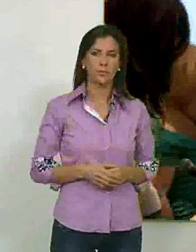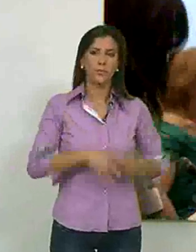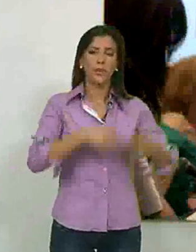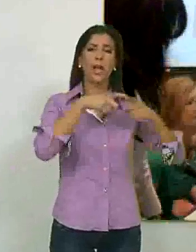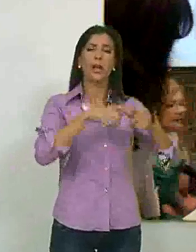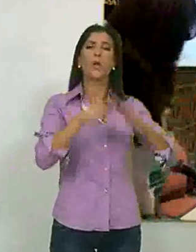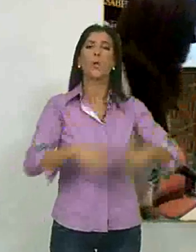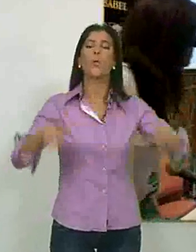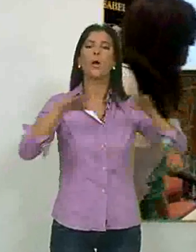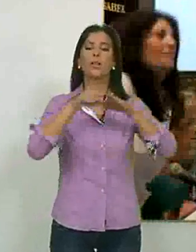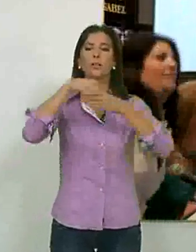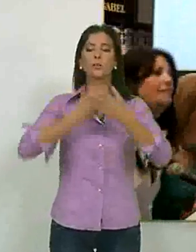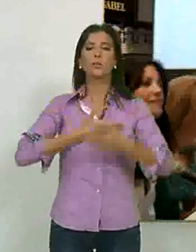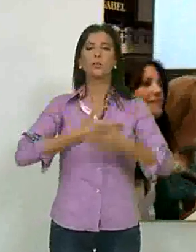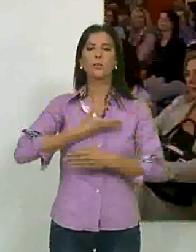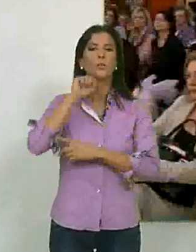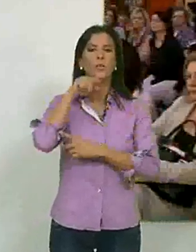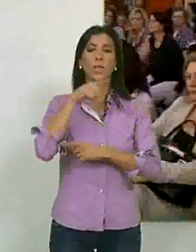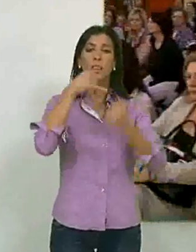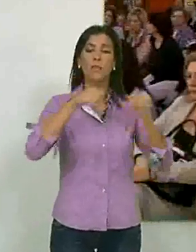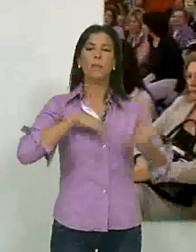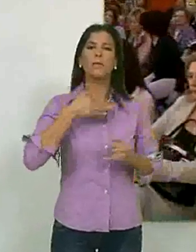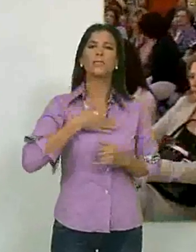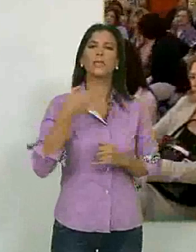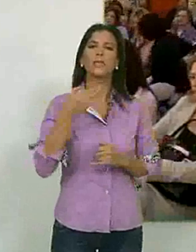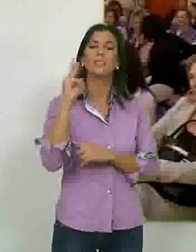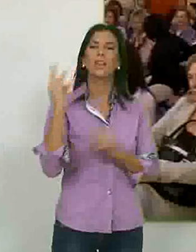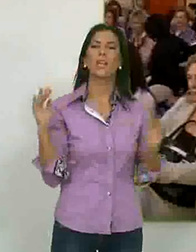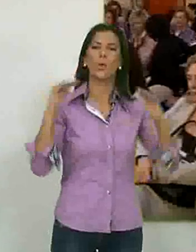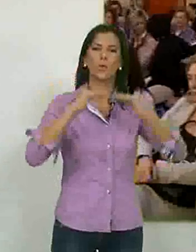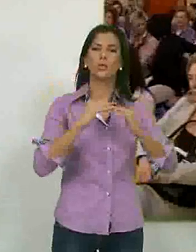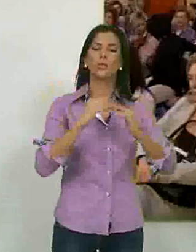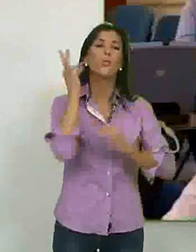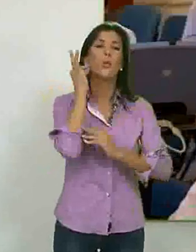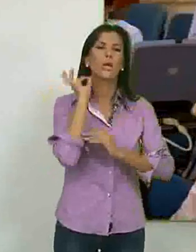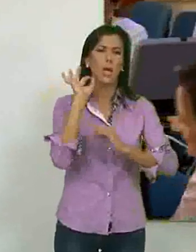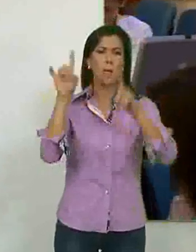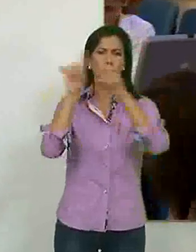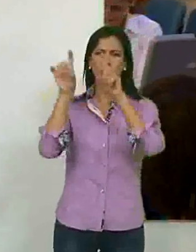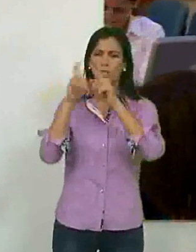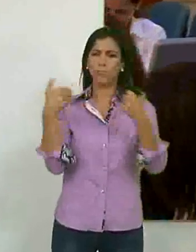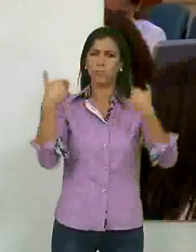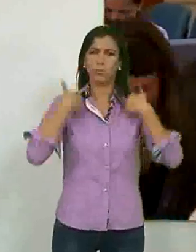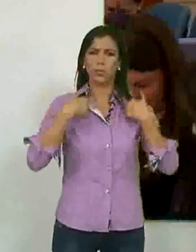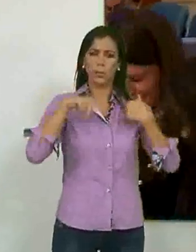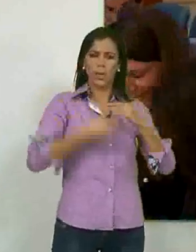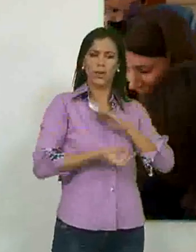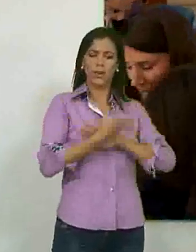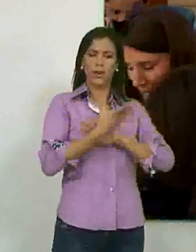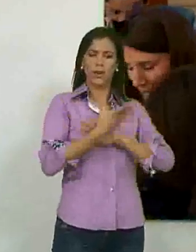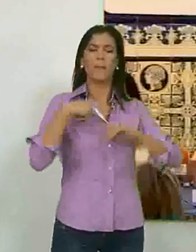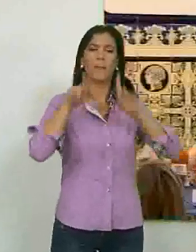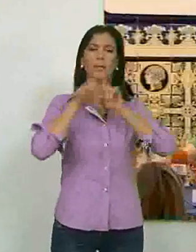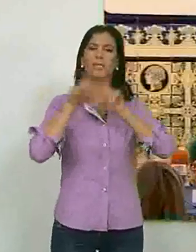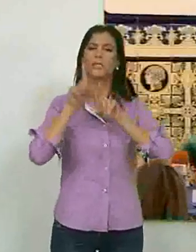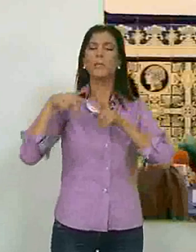El Área de Igualdad del Ayuntamiento Motrileño celebrará mañana el tercer encuentro de mujeres empresarias y emprendedoras